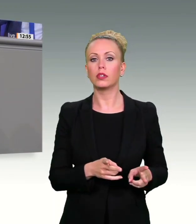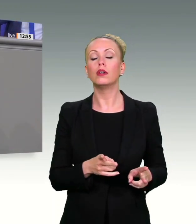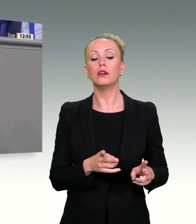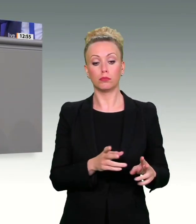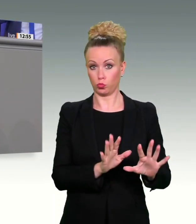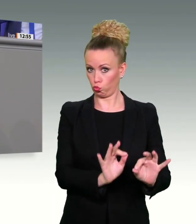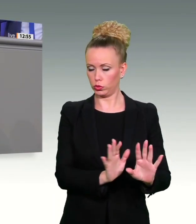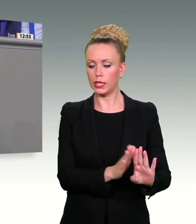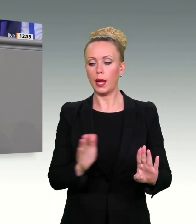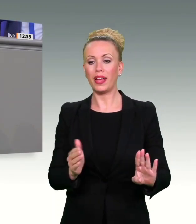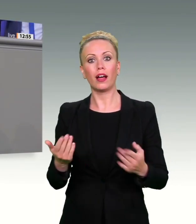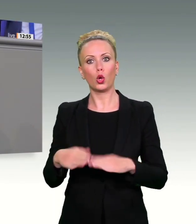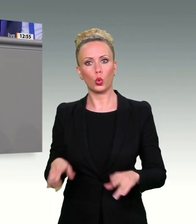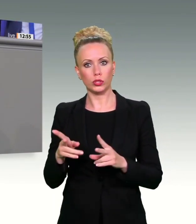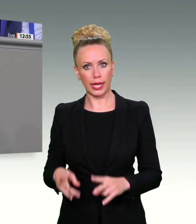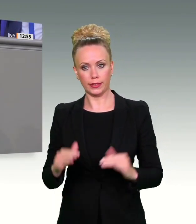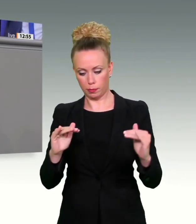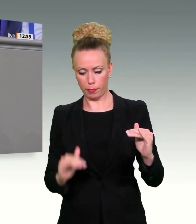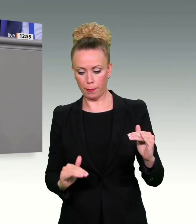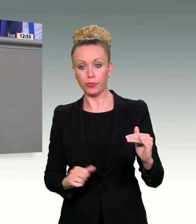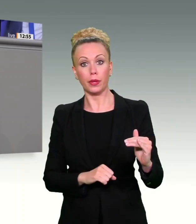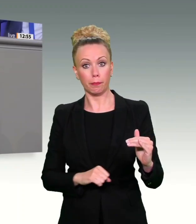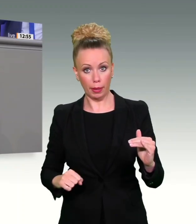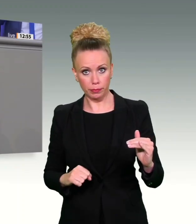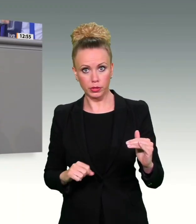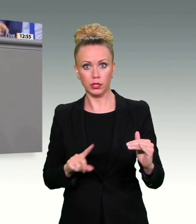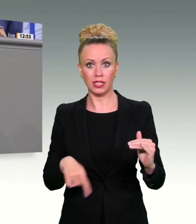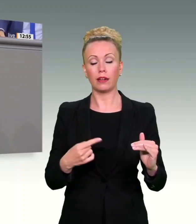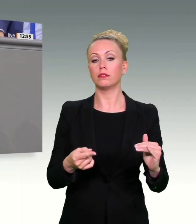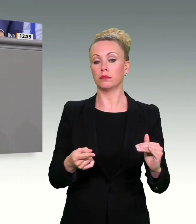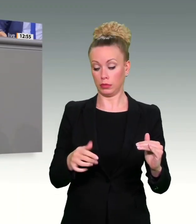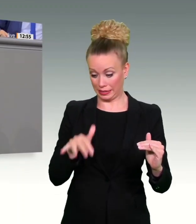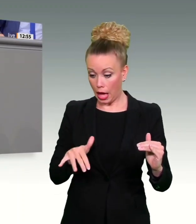gäbe, ist die Speicherung aller IP-Adressen eben auch nicht angemessen.